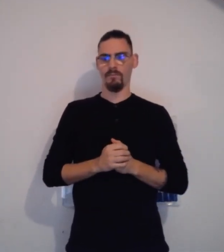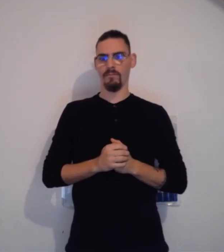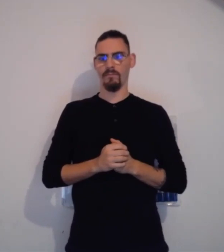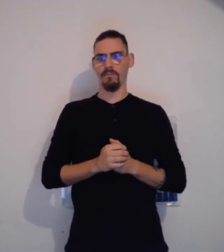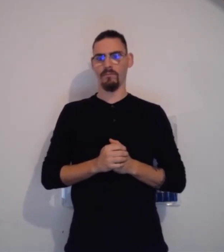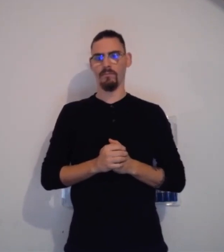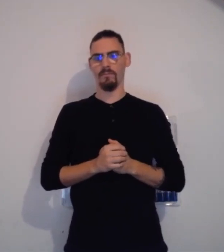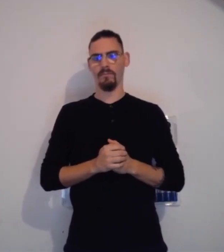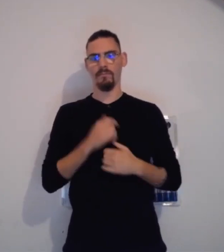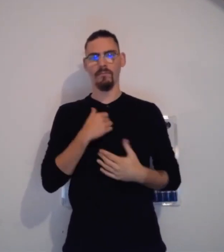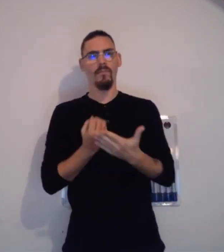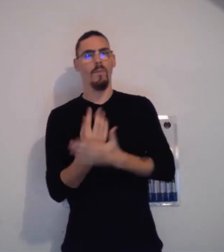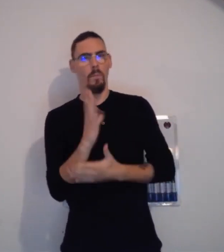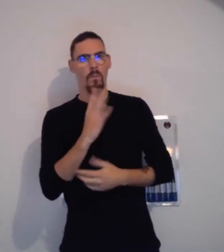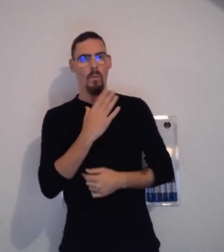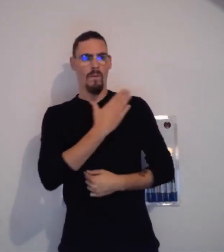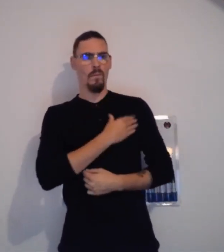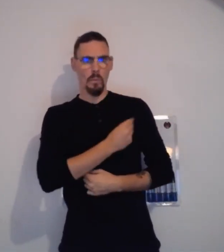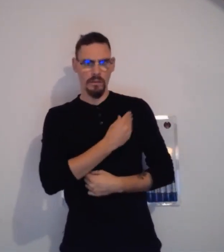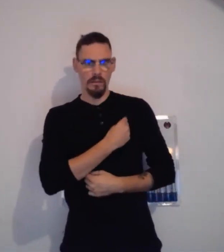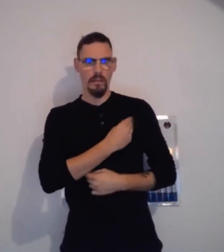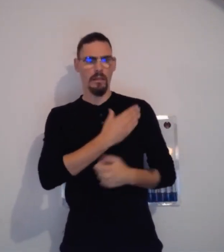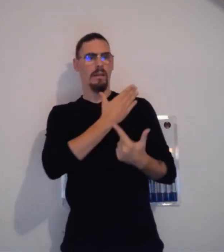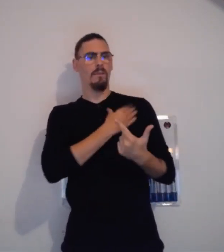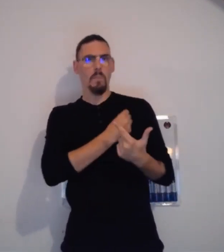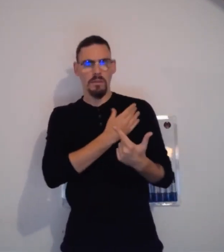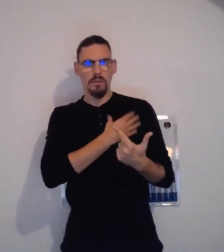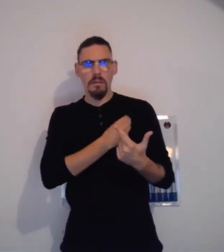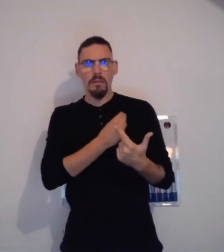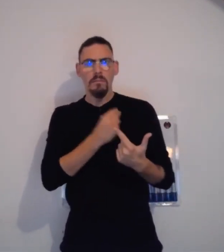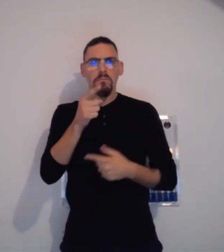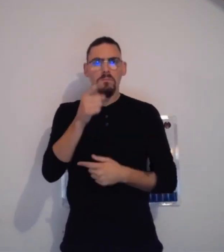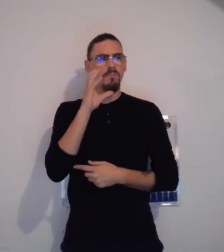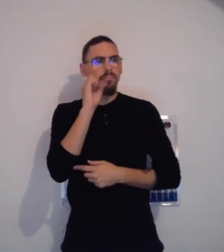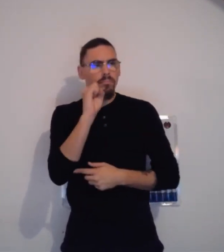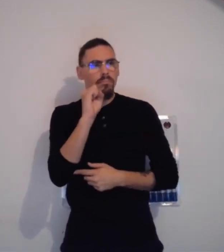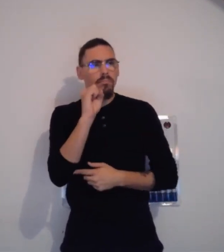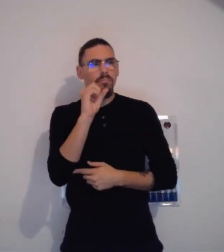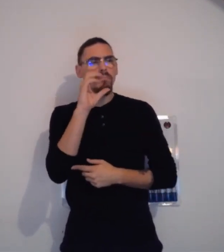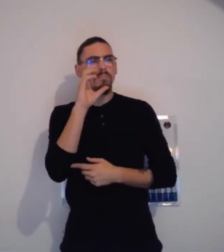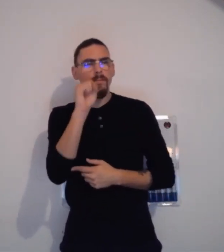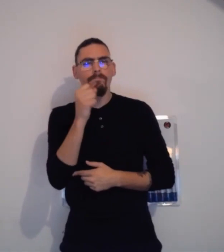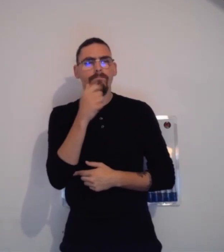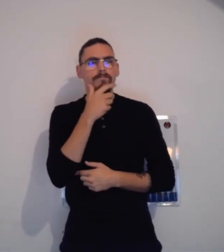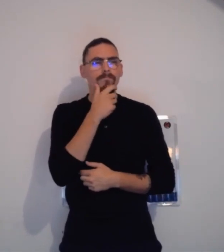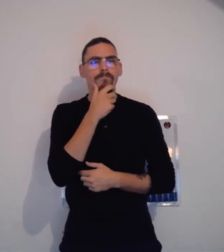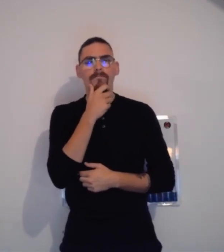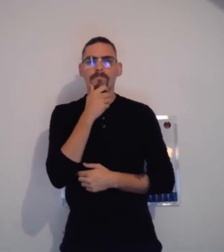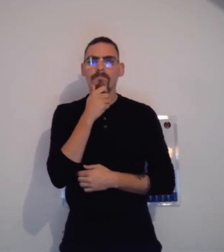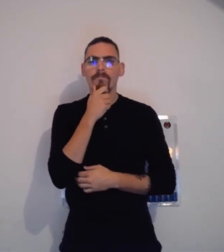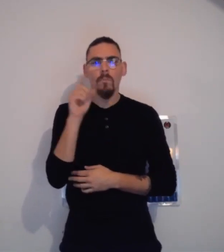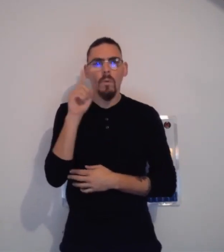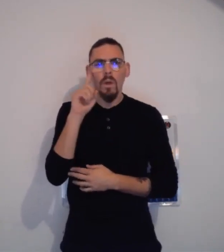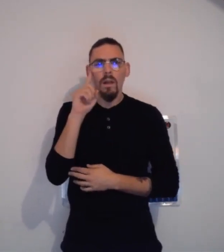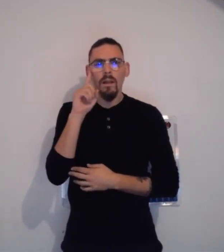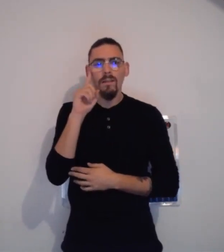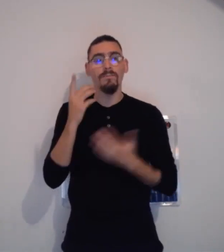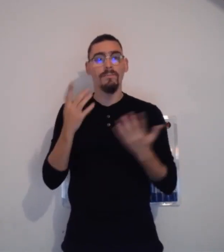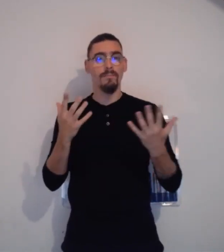». Premier point, je rajoute « français ». Vous avez peut-être entendu parce que je l'ai utilisé quelques